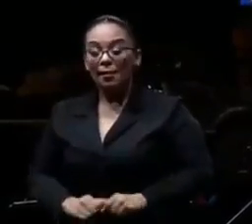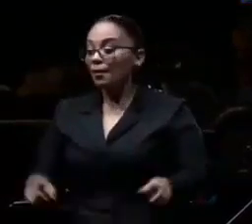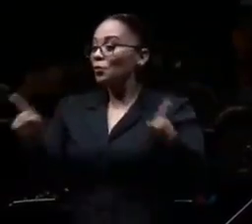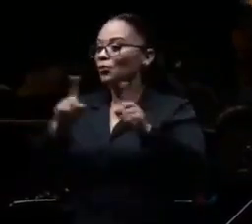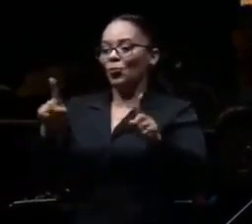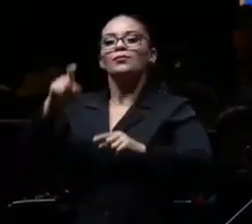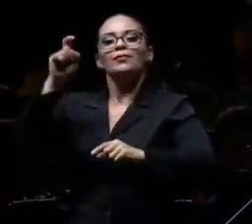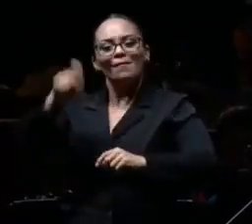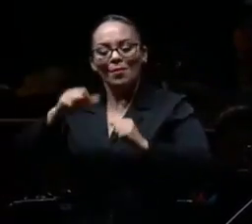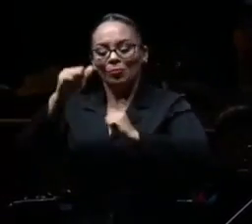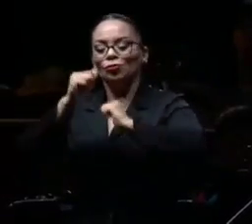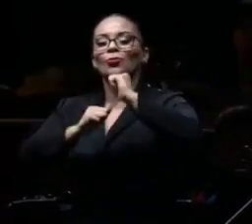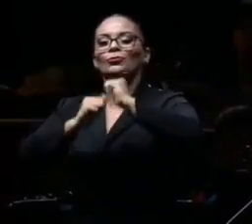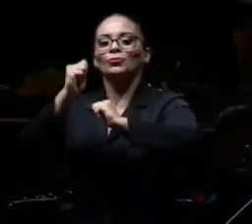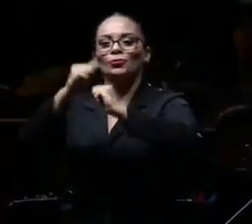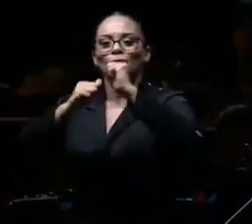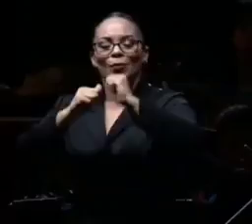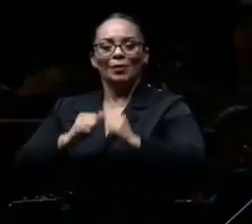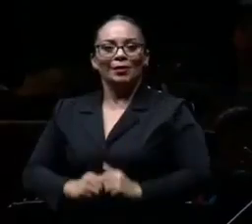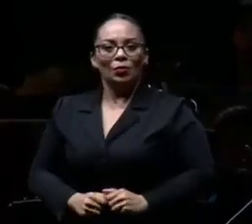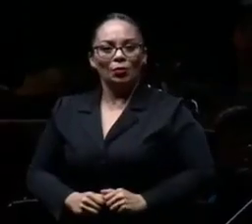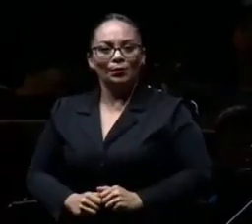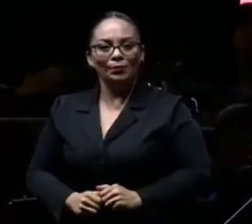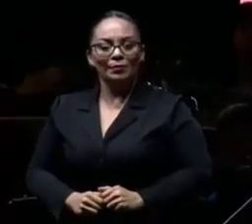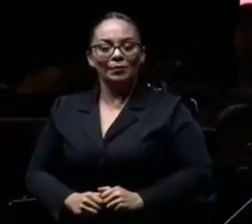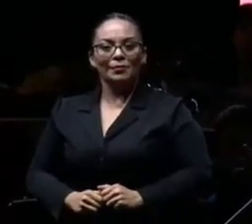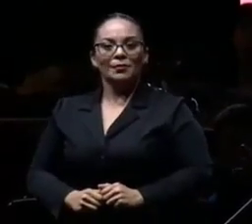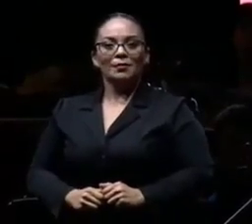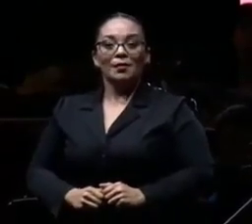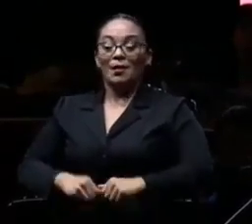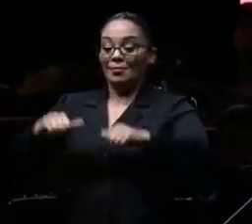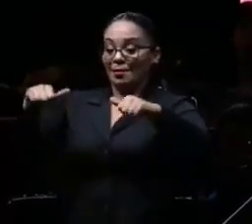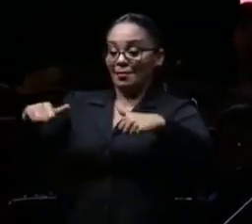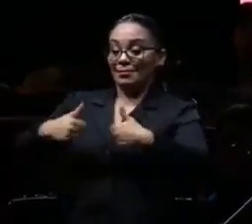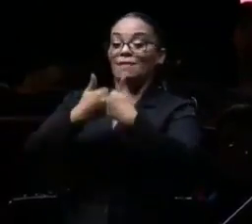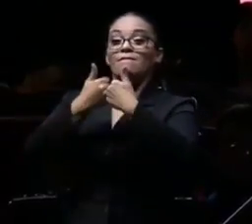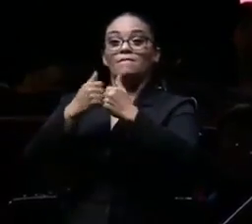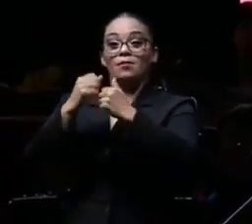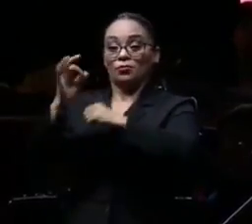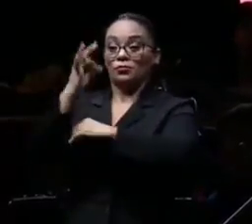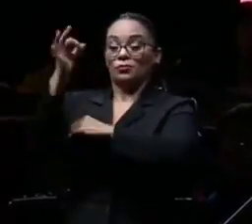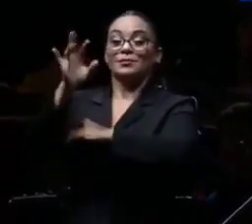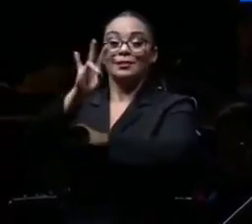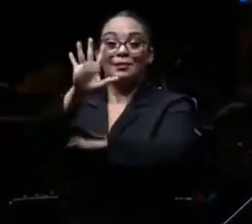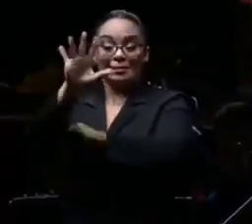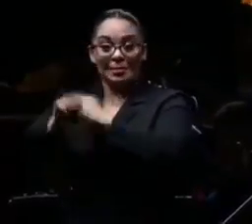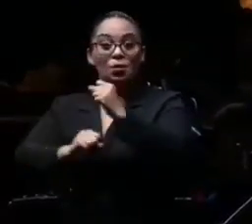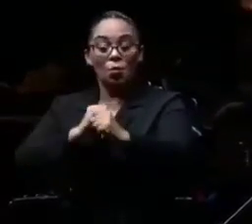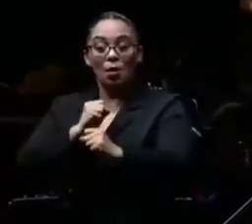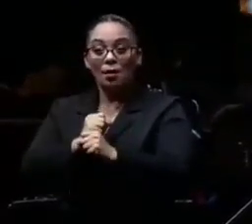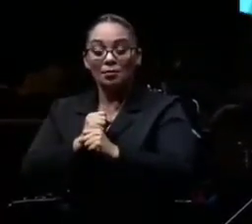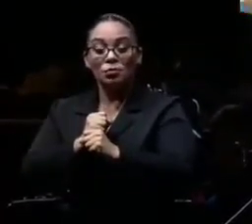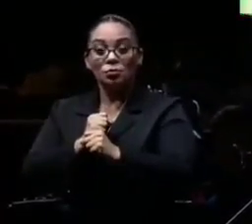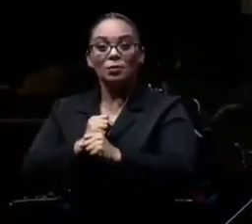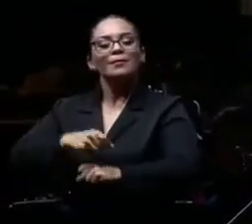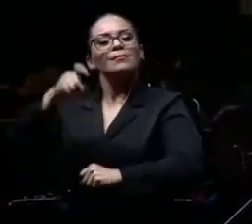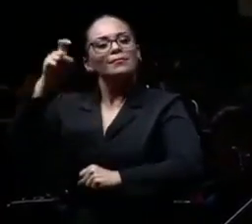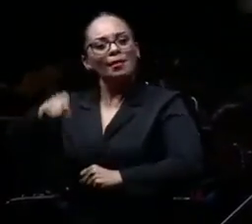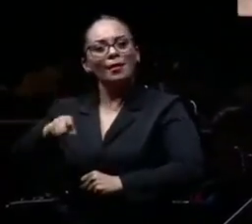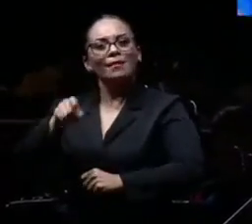que construirlo. Los desafíos de los próximos 75 años deben